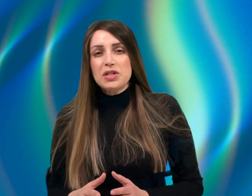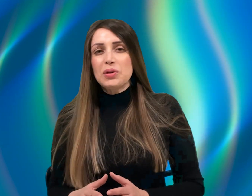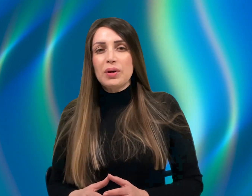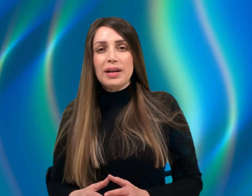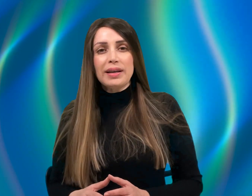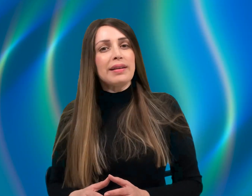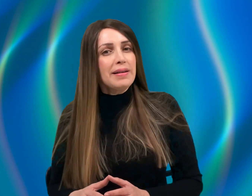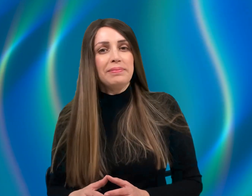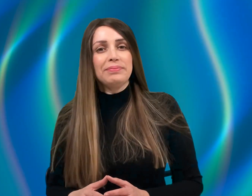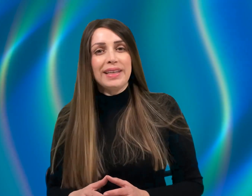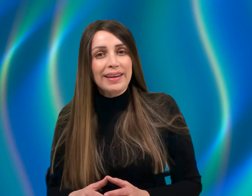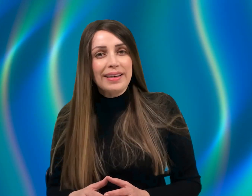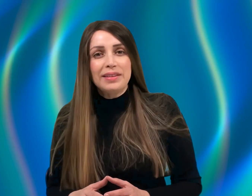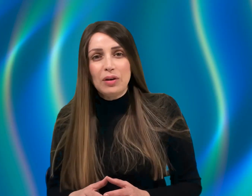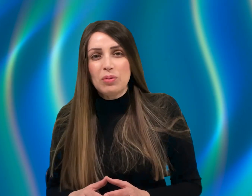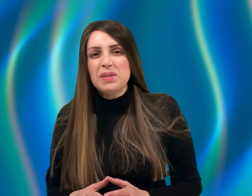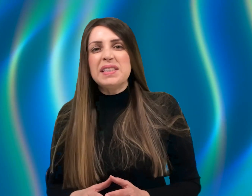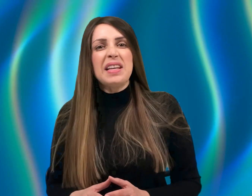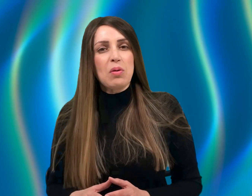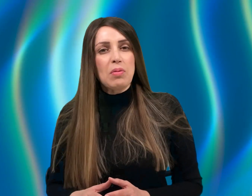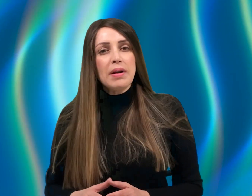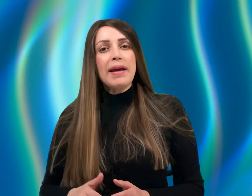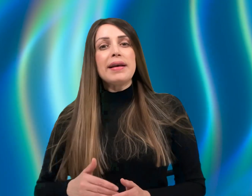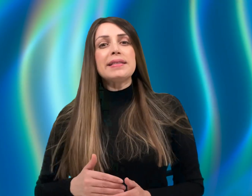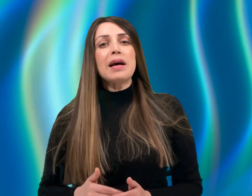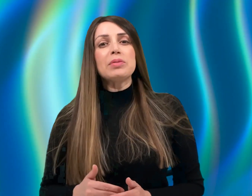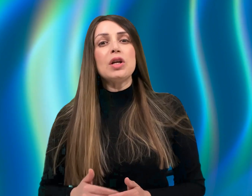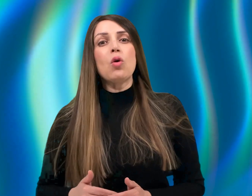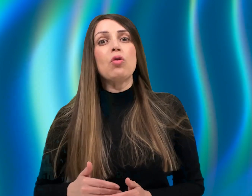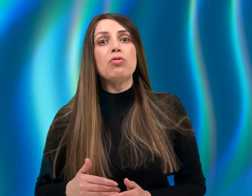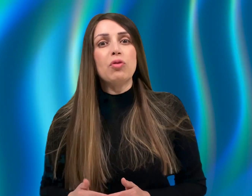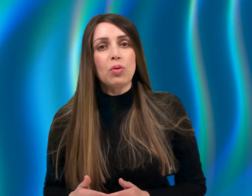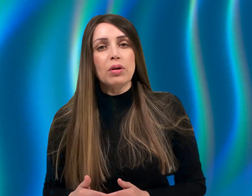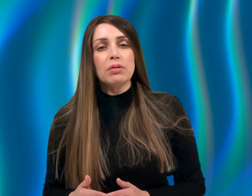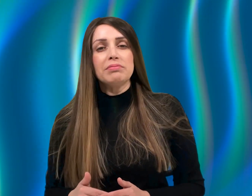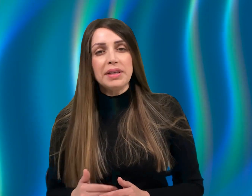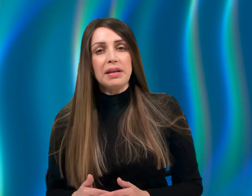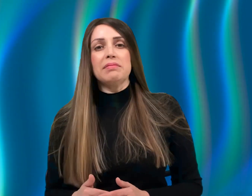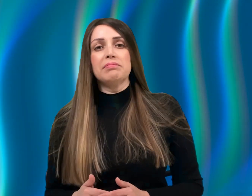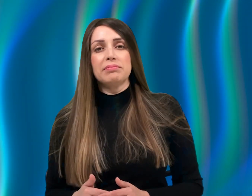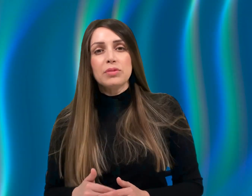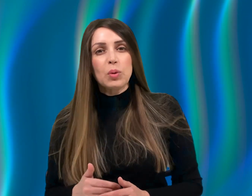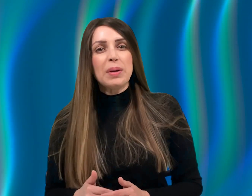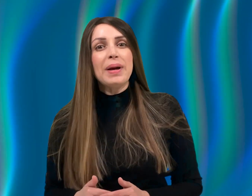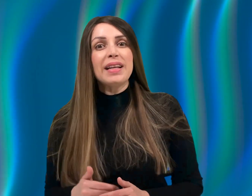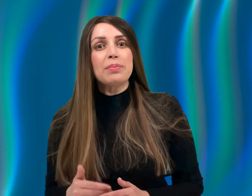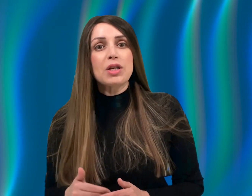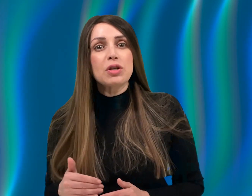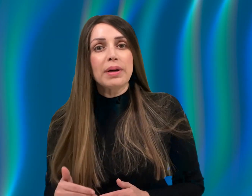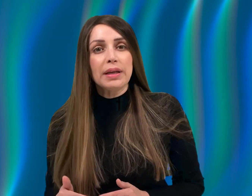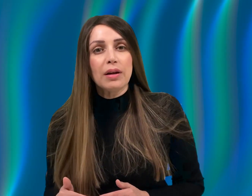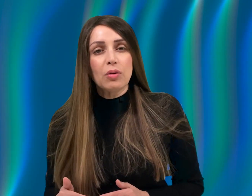צורך להגיד, אה, הראיתי לו, זהו, שמתי לו גבול, הנה, הוא קיבל את מה שמגיע לו.